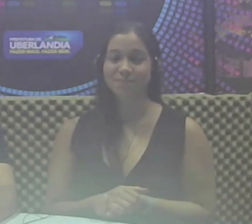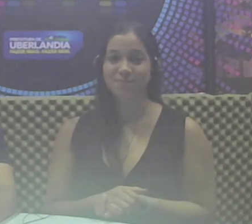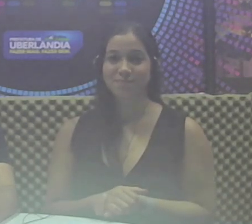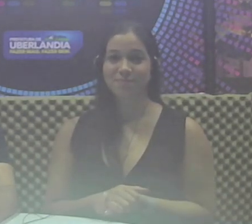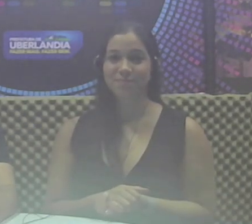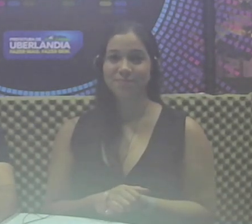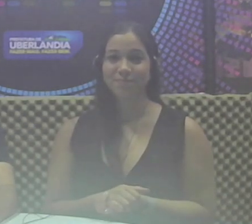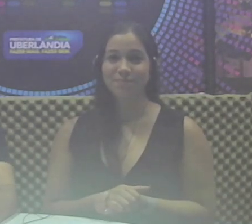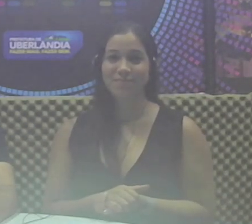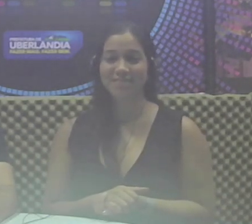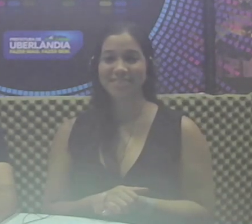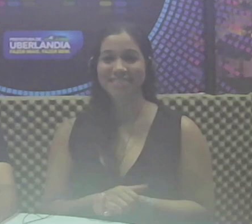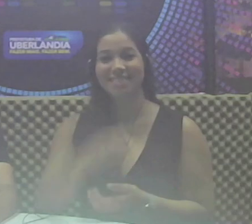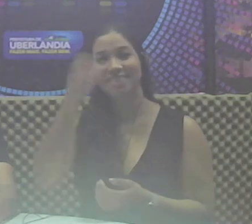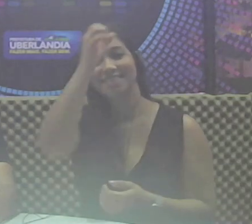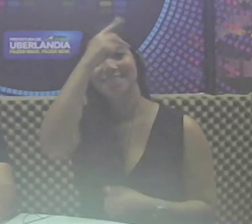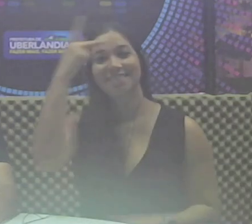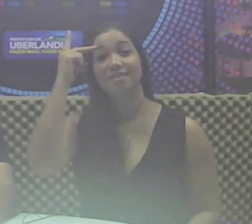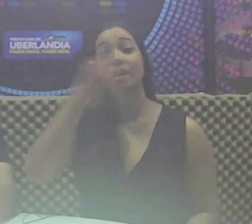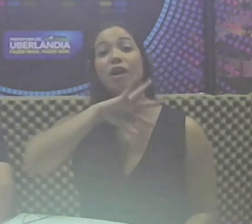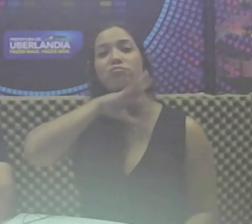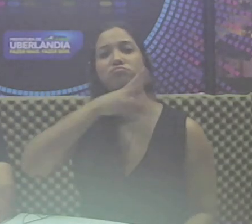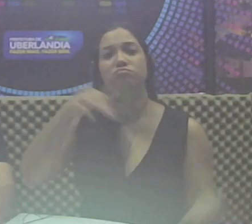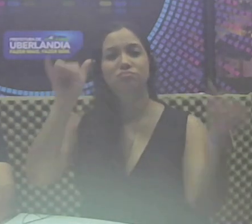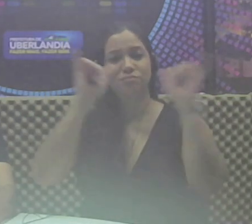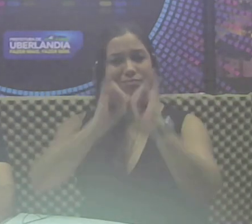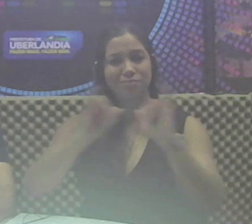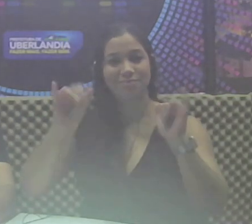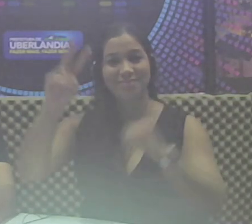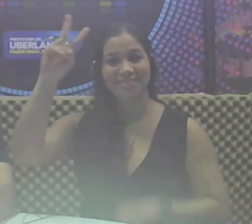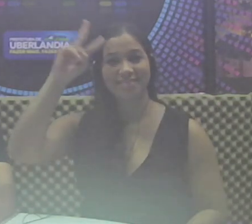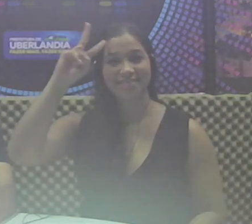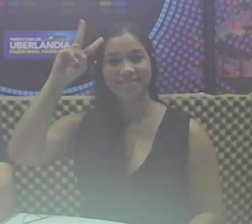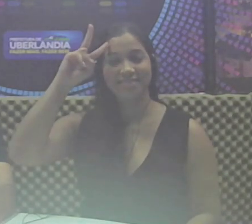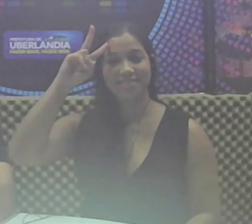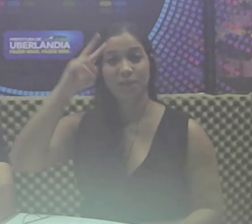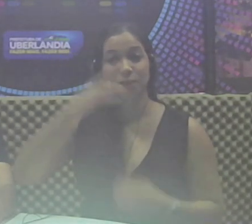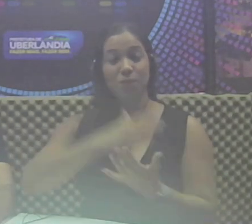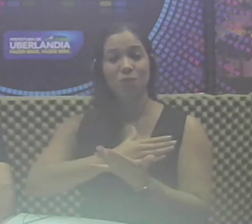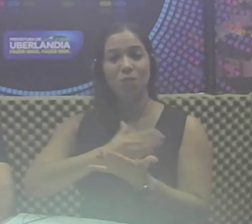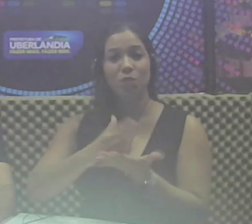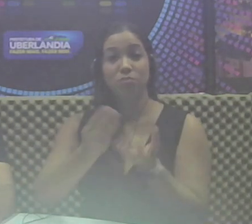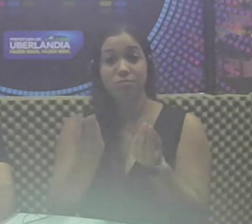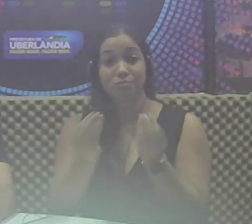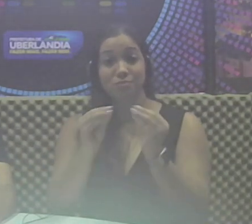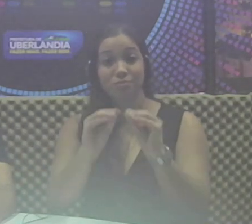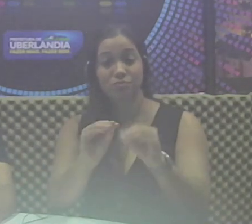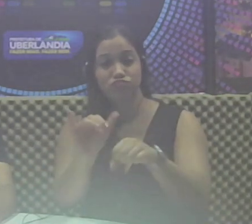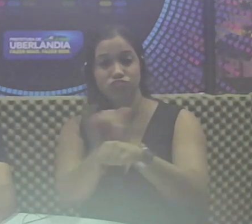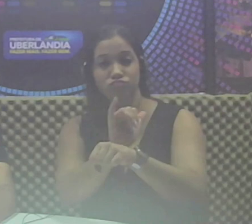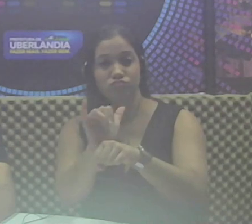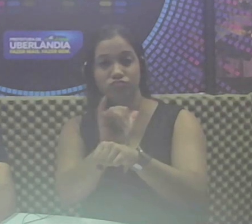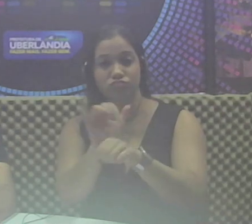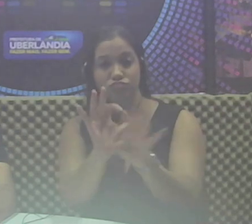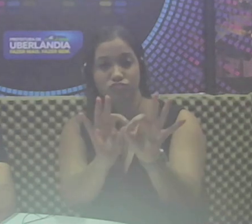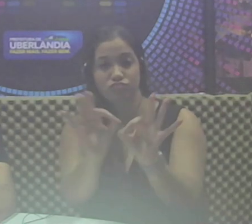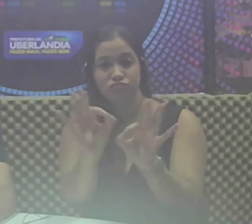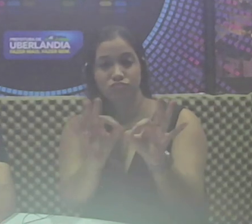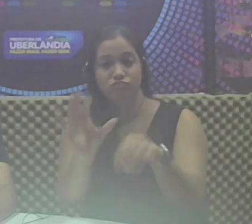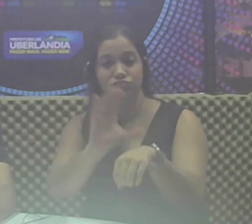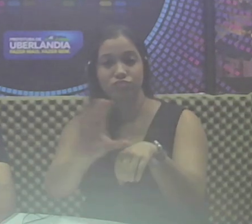Música O prefeito Odelmo Leão anunciou nesta segunda-feira o início da aplicação do plano de implantação e